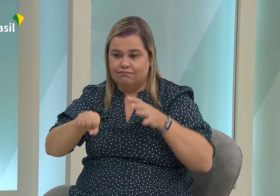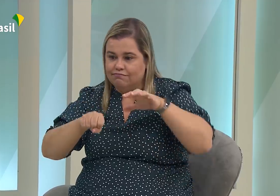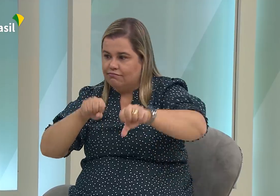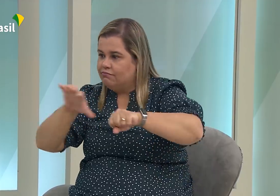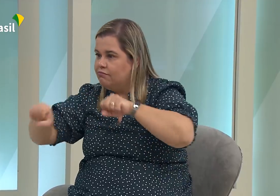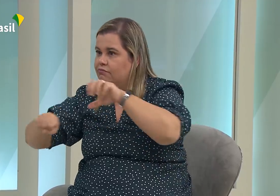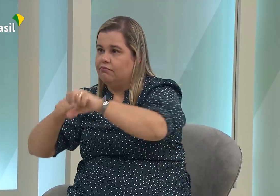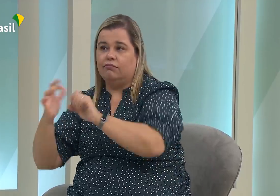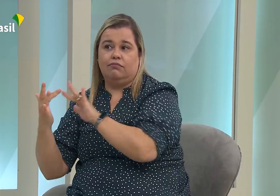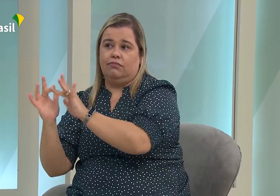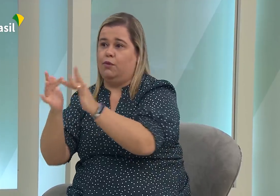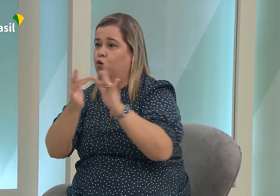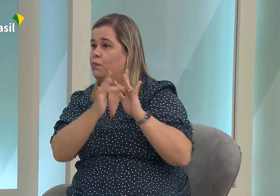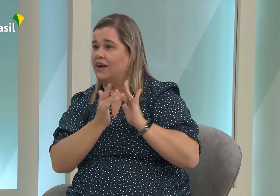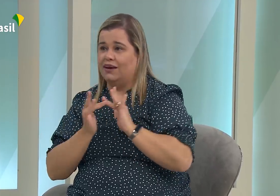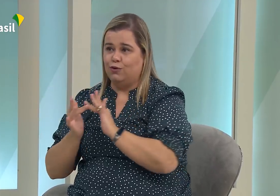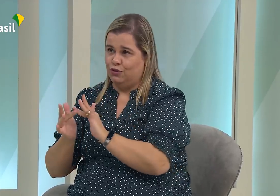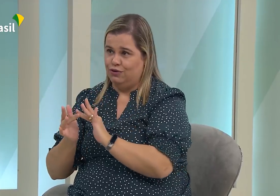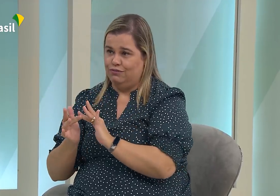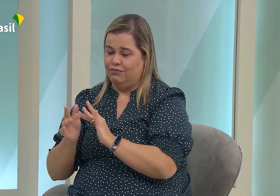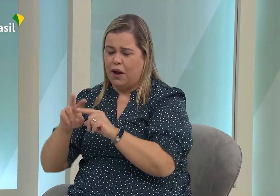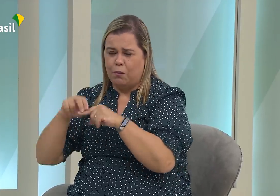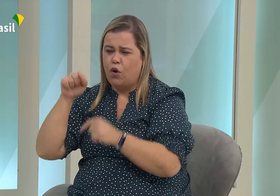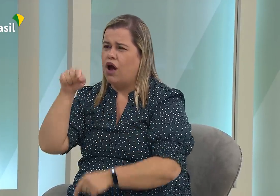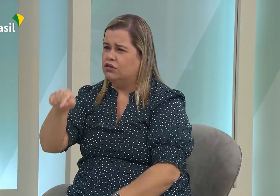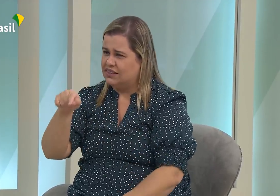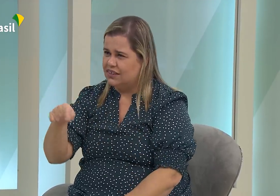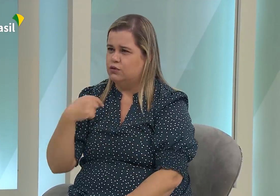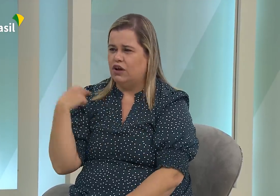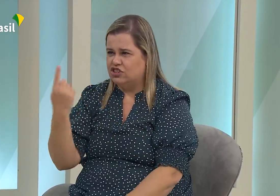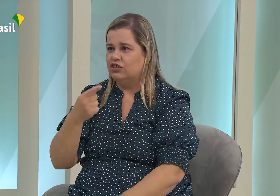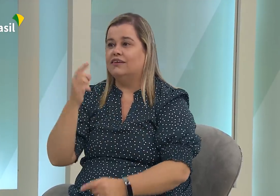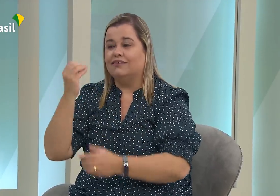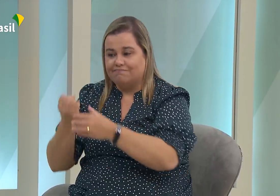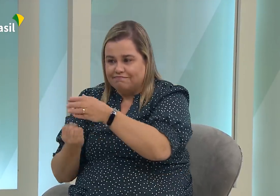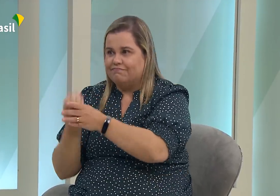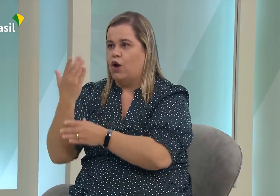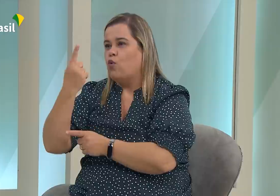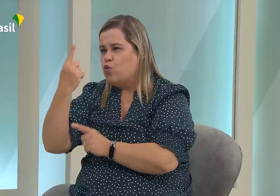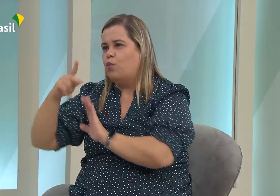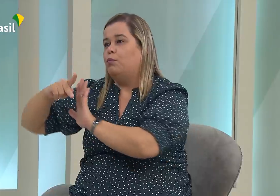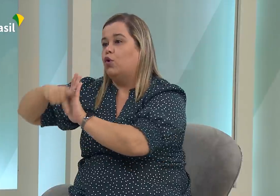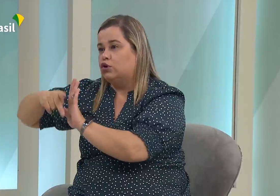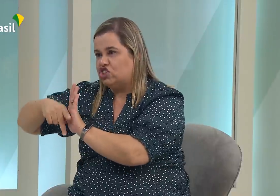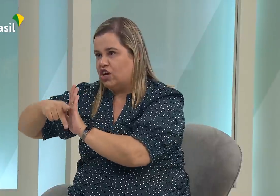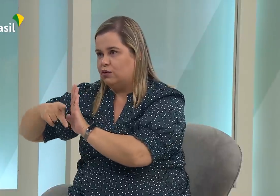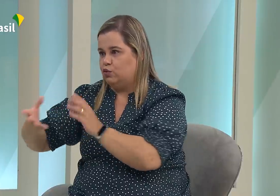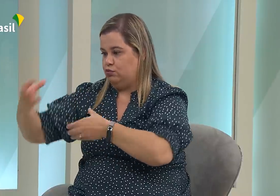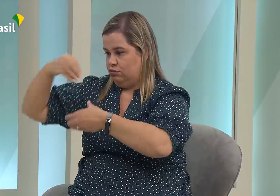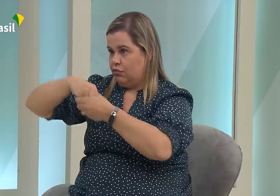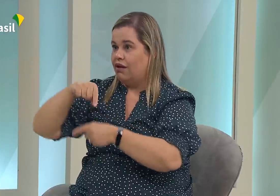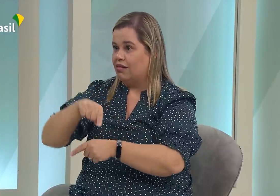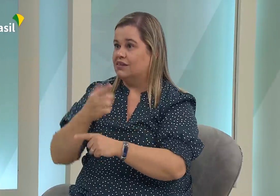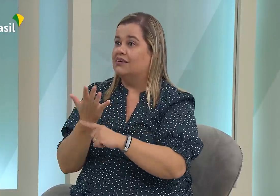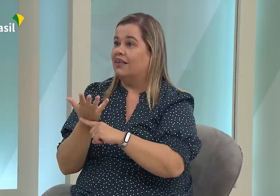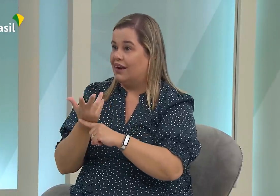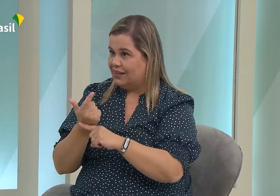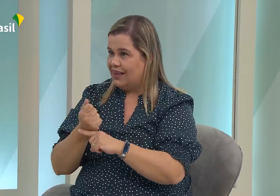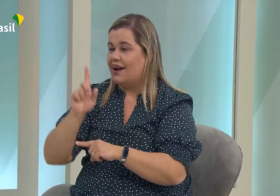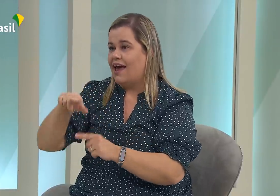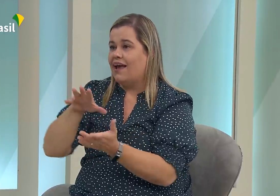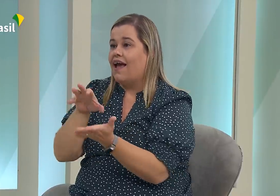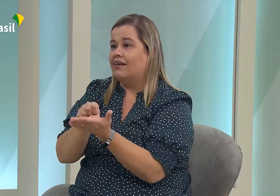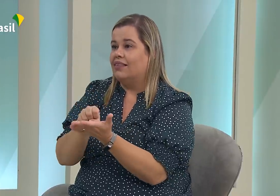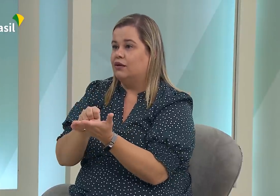Então nós fomos em busca de informações para conseguir ajudar esse público. Então criamos